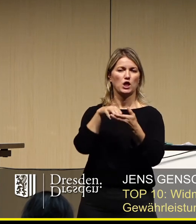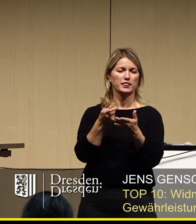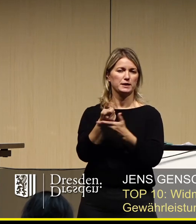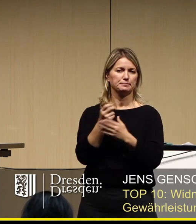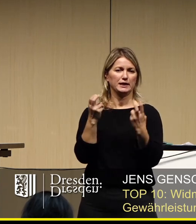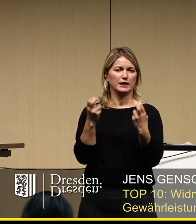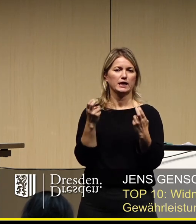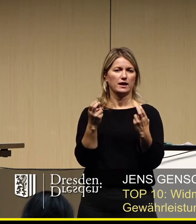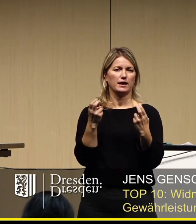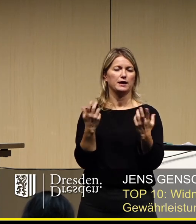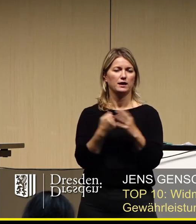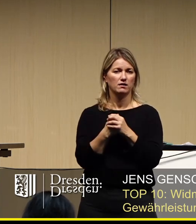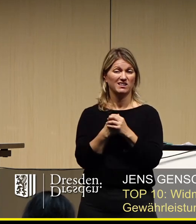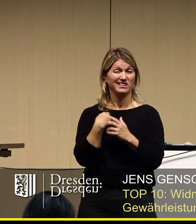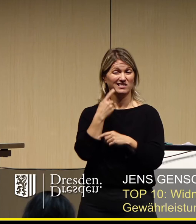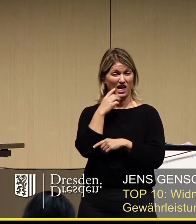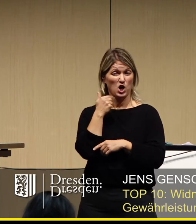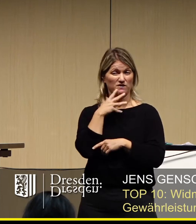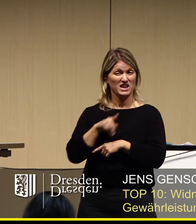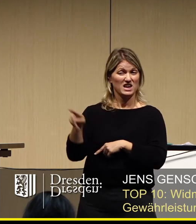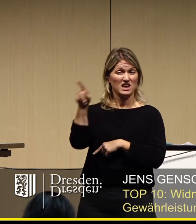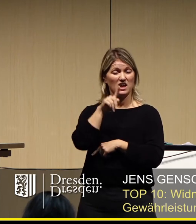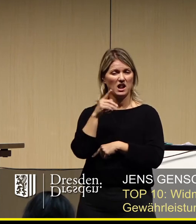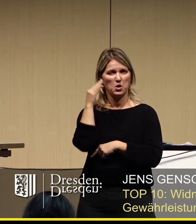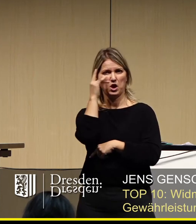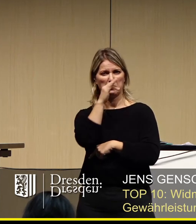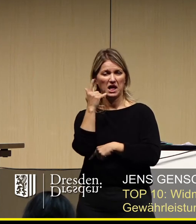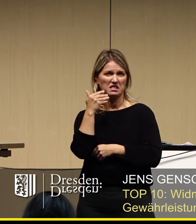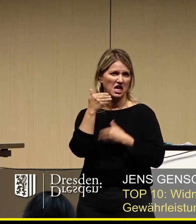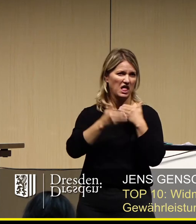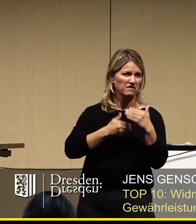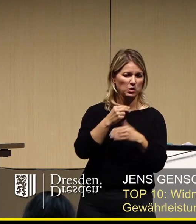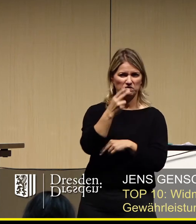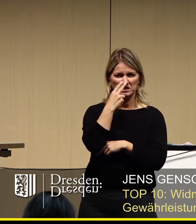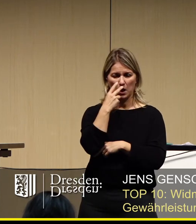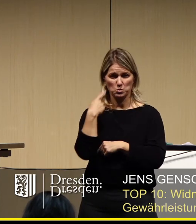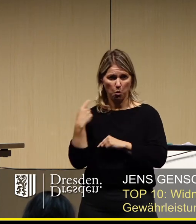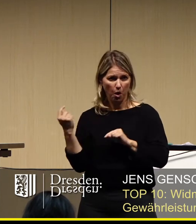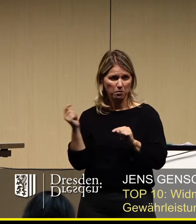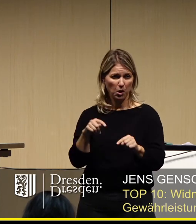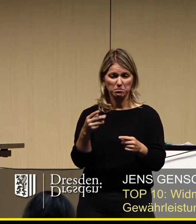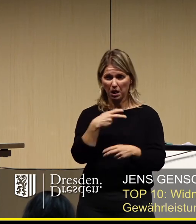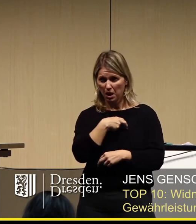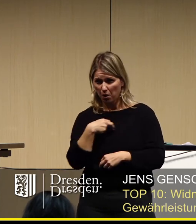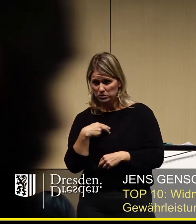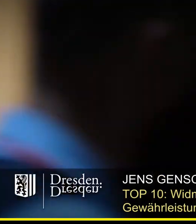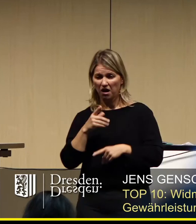dort wird es auch viele geben, die jetzt überlegen, lohnt es sich die Entwicklung, komme ich überhaupt? Ich habe das Risiko,